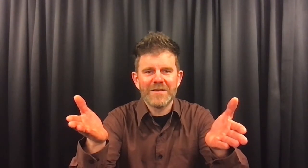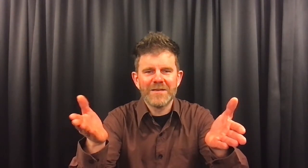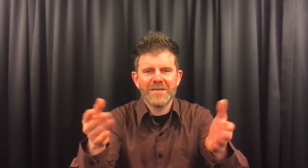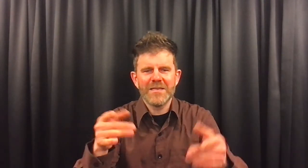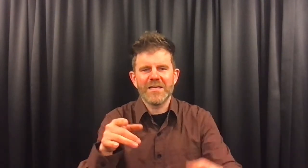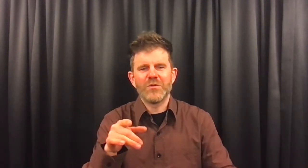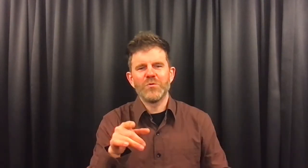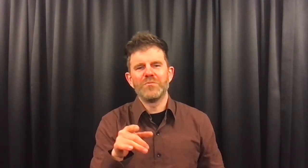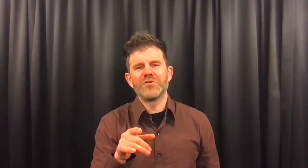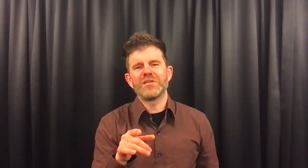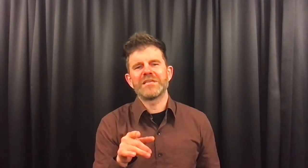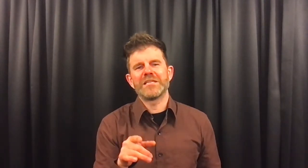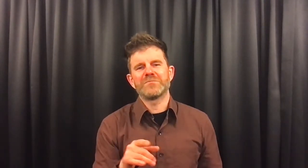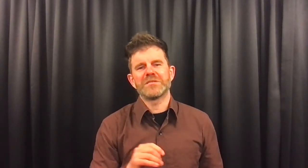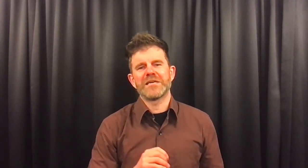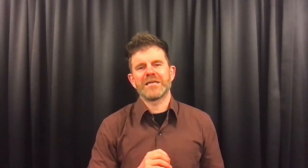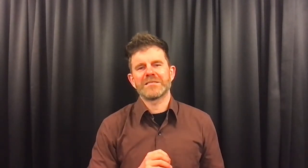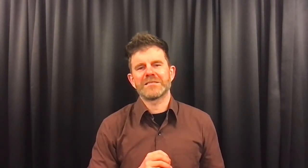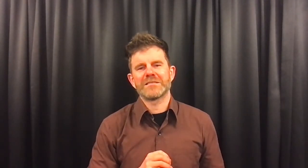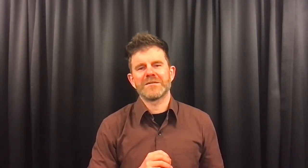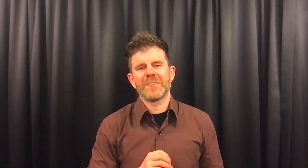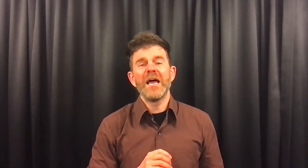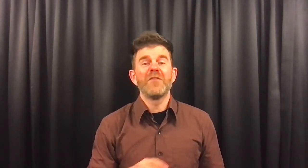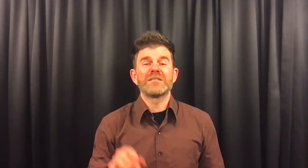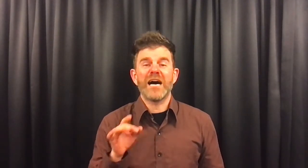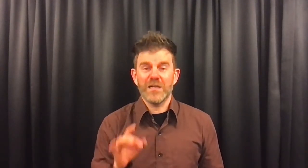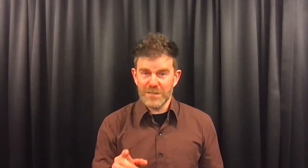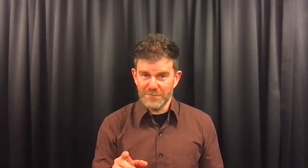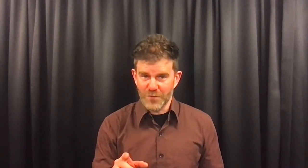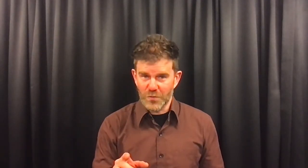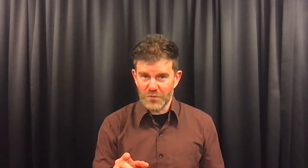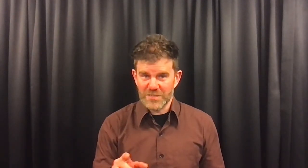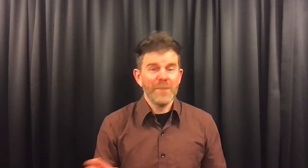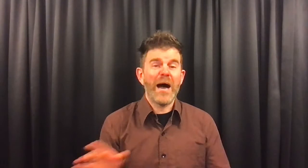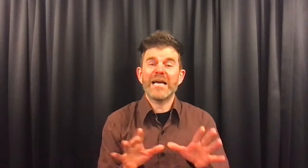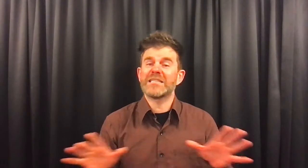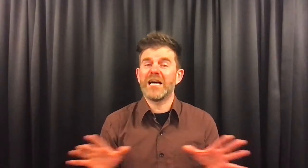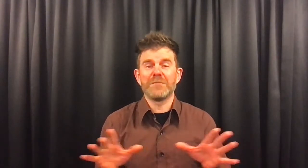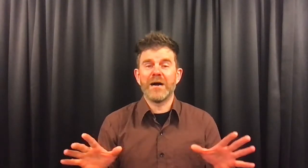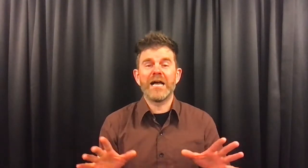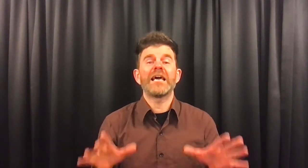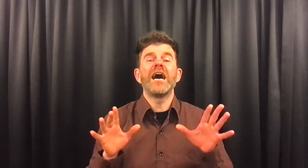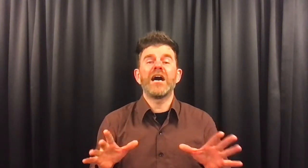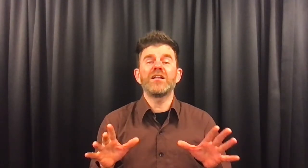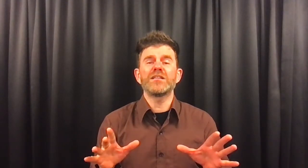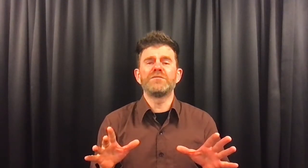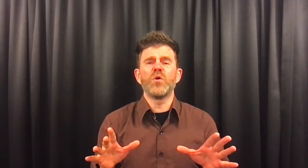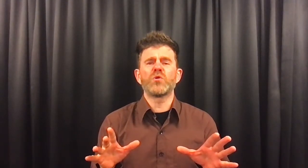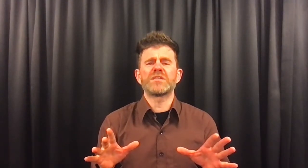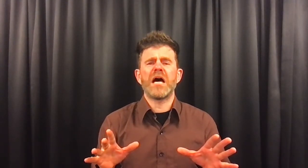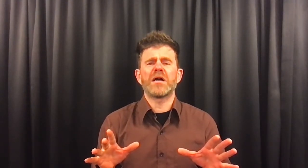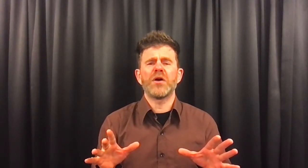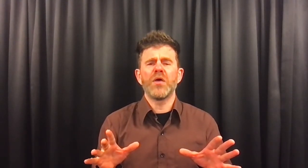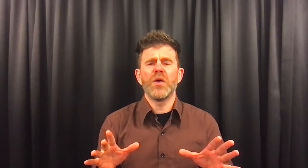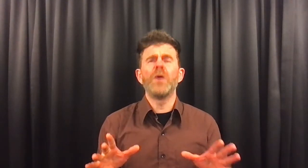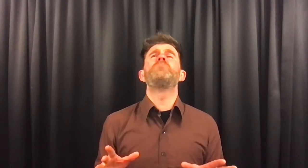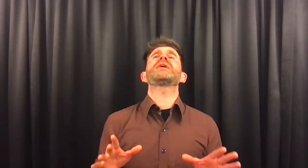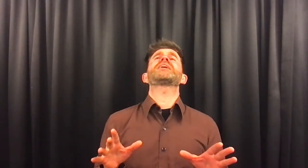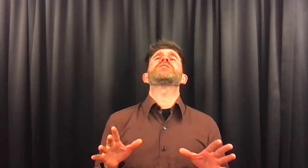En toen gebeurt iets heel speciaals. Want al die vogels, maar echt allemaal, Al die vogels staken hun bek in de